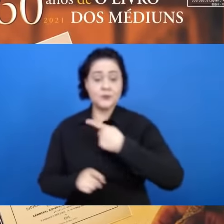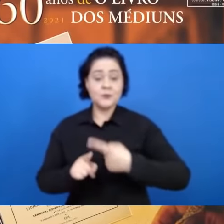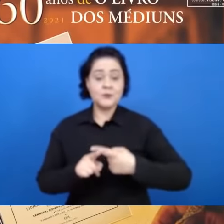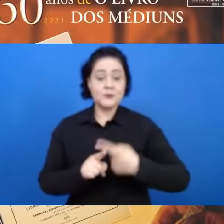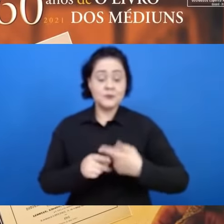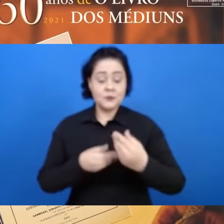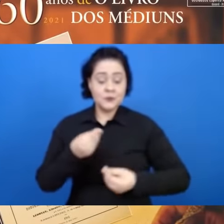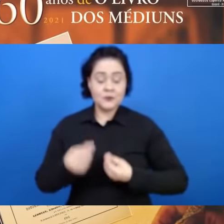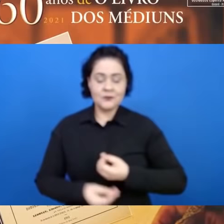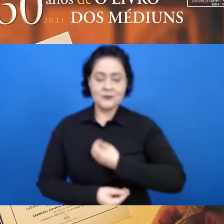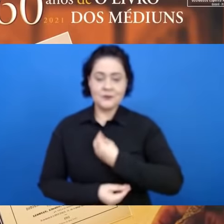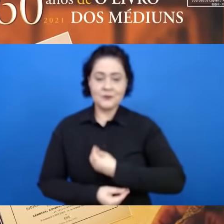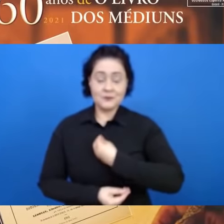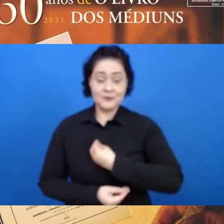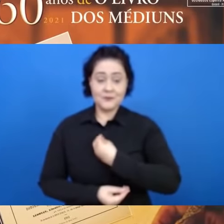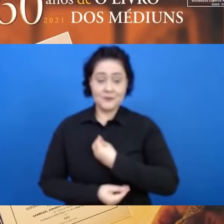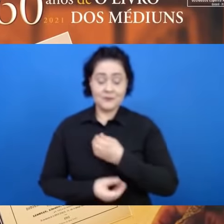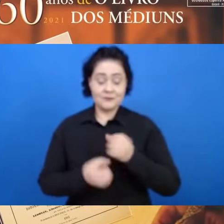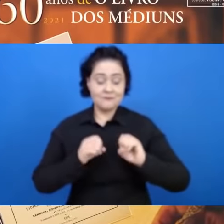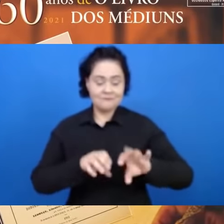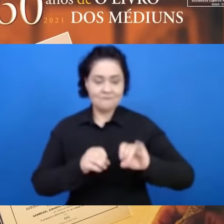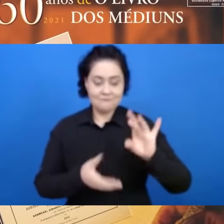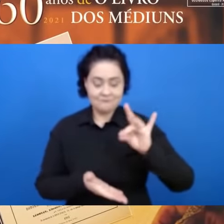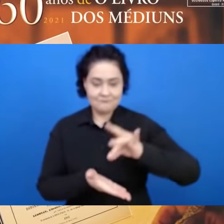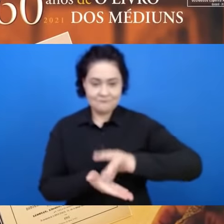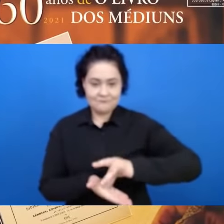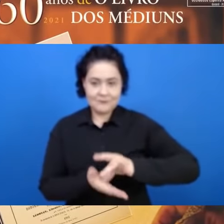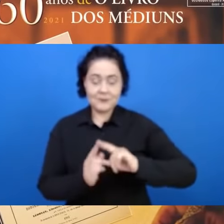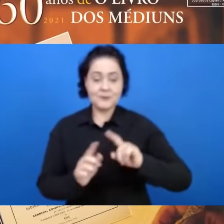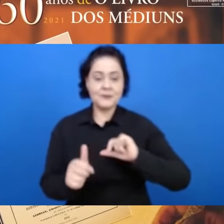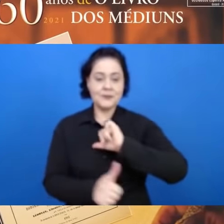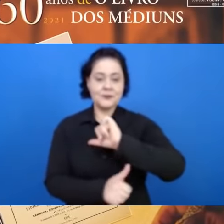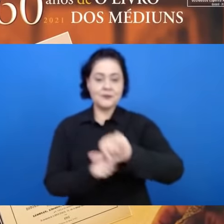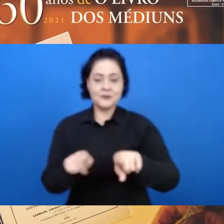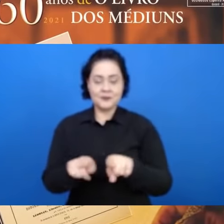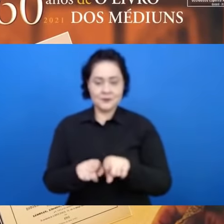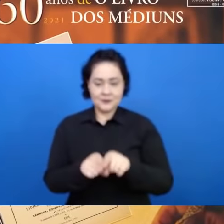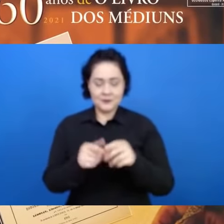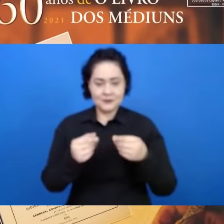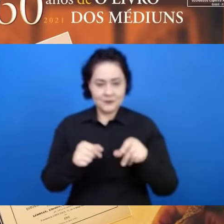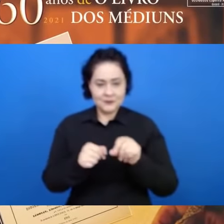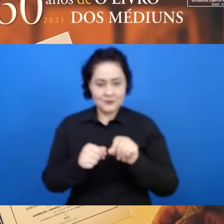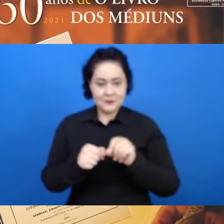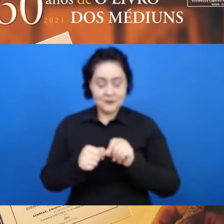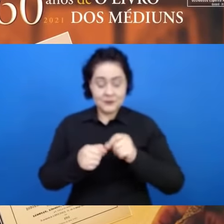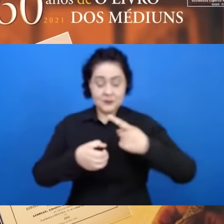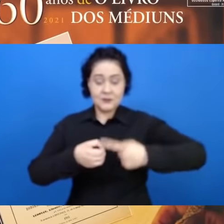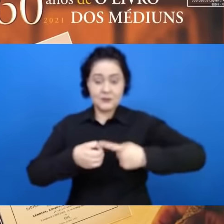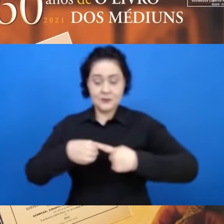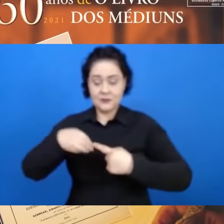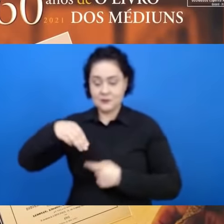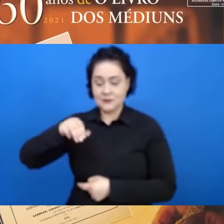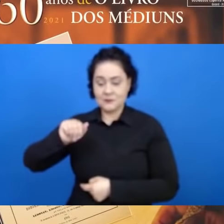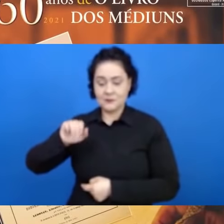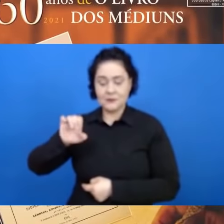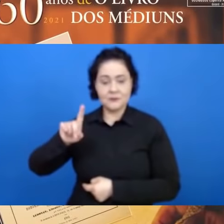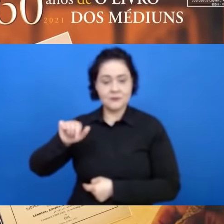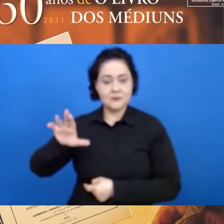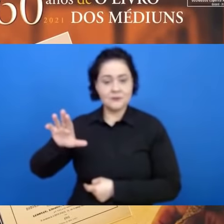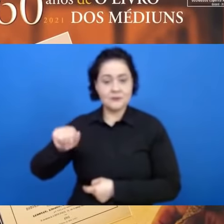verdade, mas em contraposição na Licaônia, na Macedônia, foi tido por Mercúrio